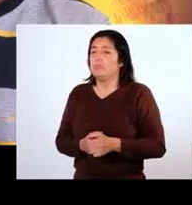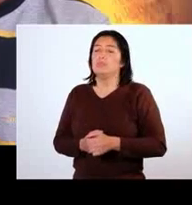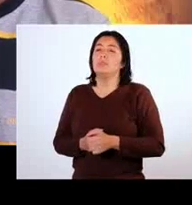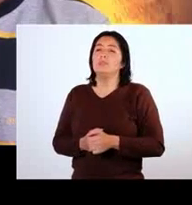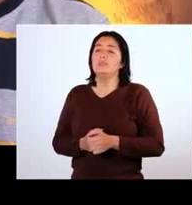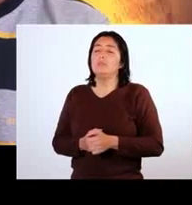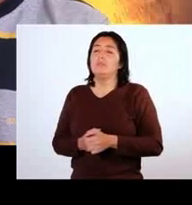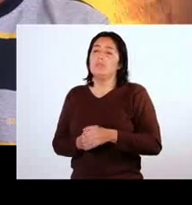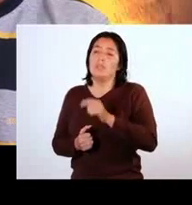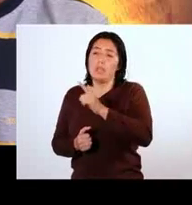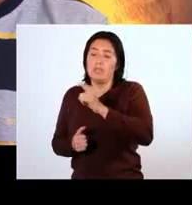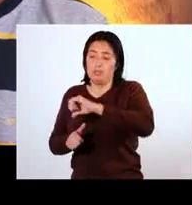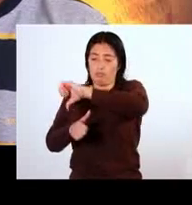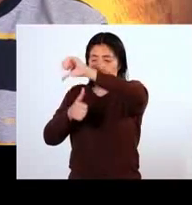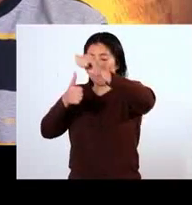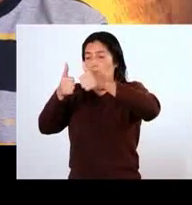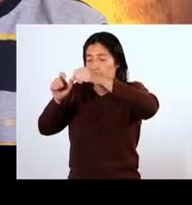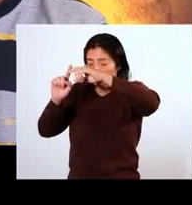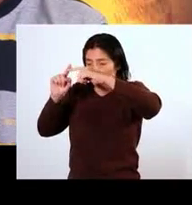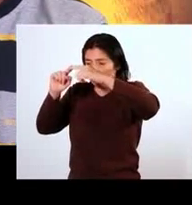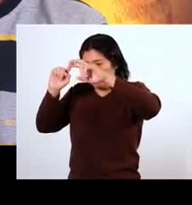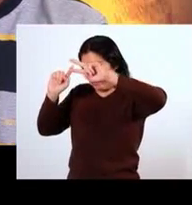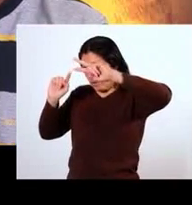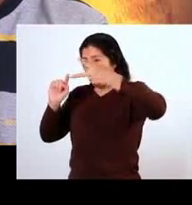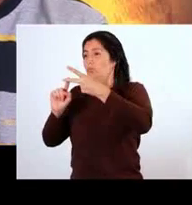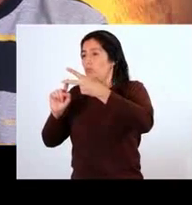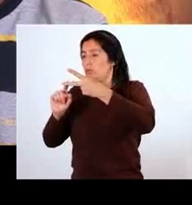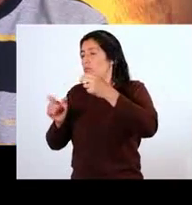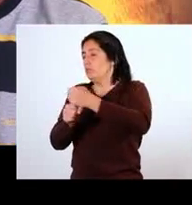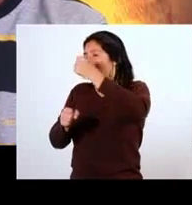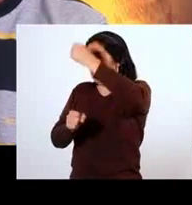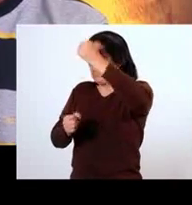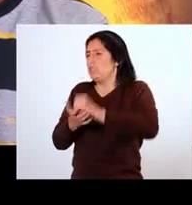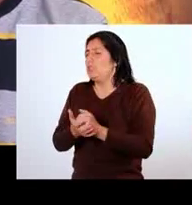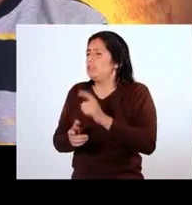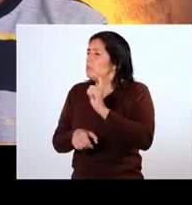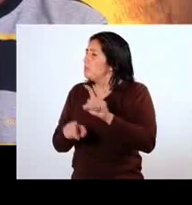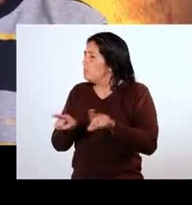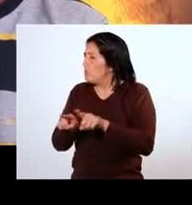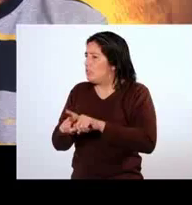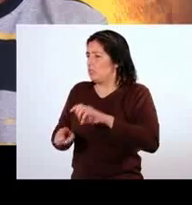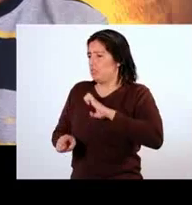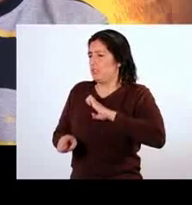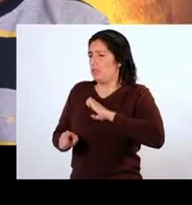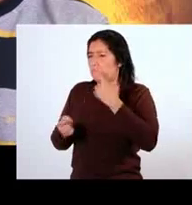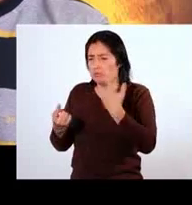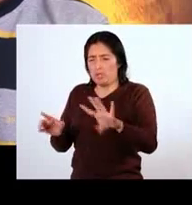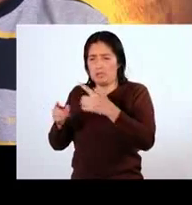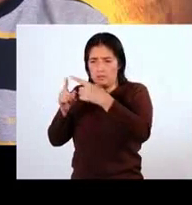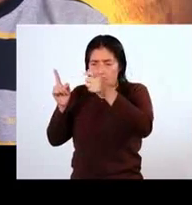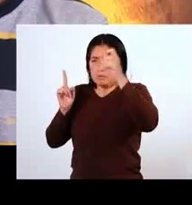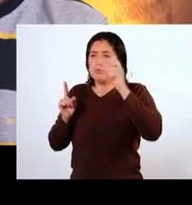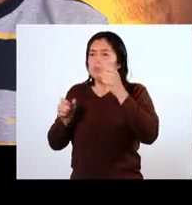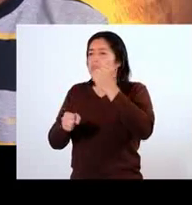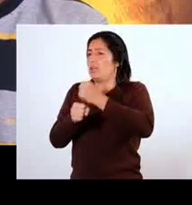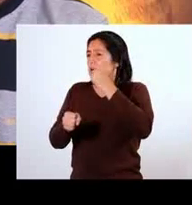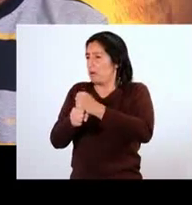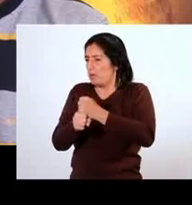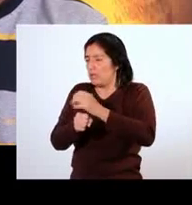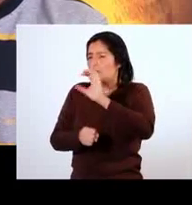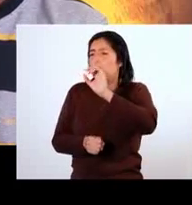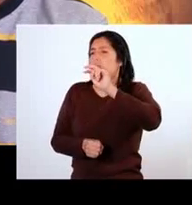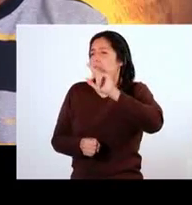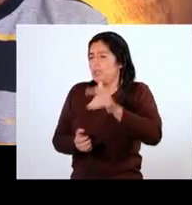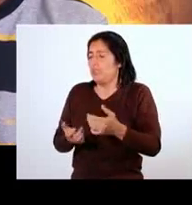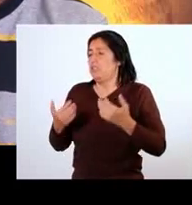subcampeón mundial, pero además es entrenador deportivo que se graduó con nosotros. Trabaja en la ONG, tiene a su cargo un grupo de chicos con